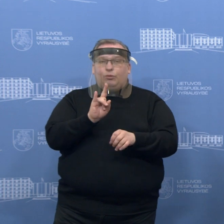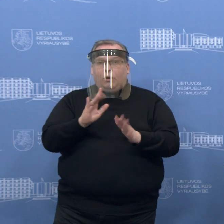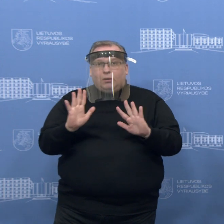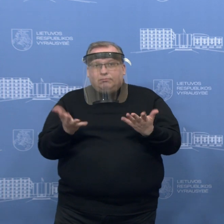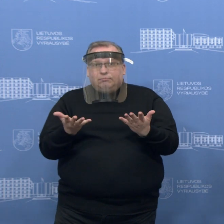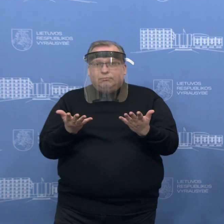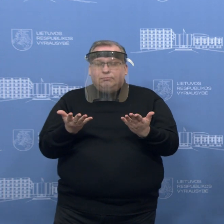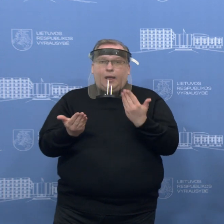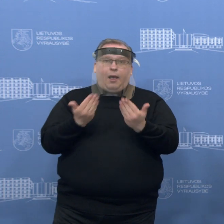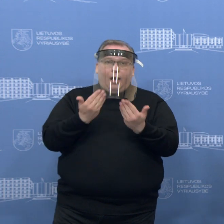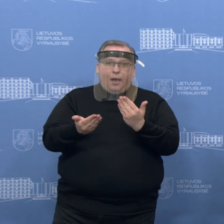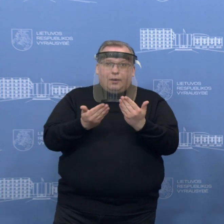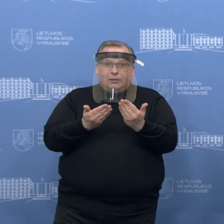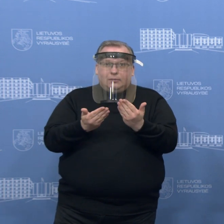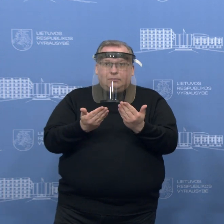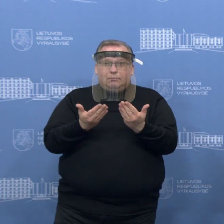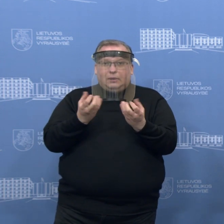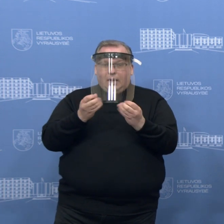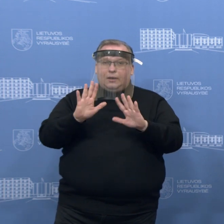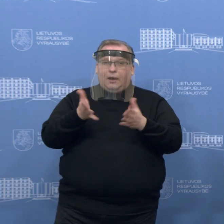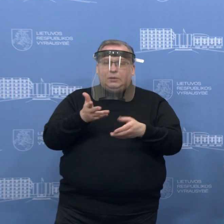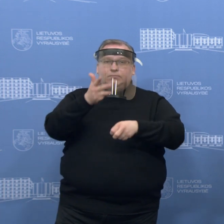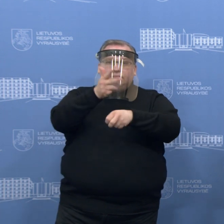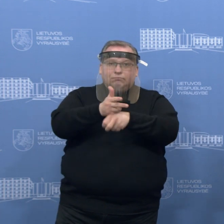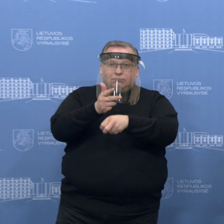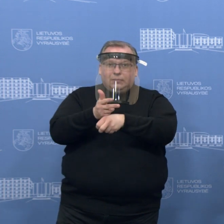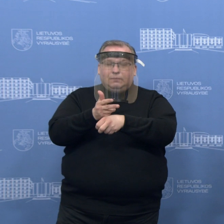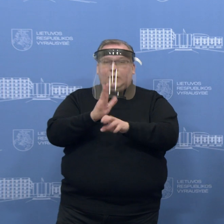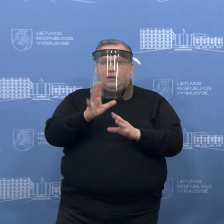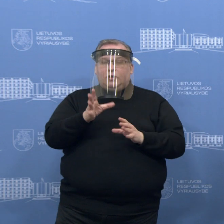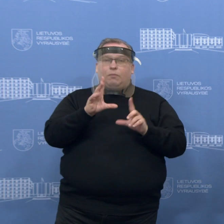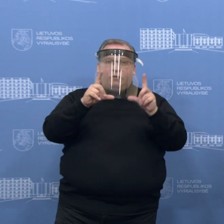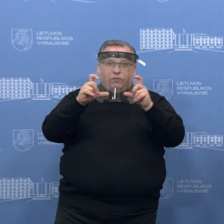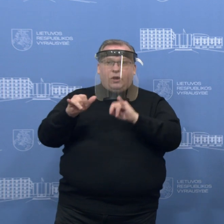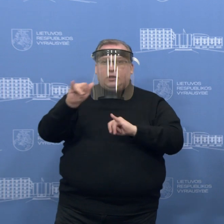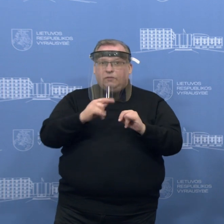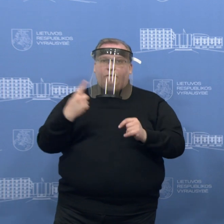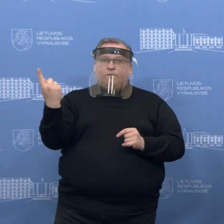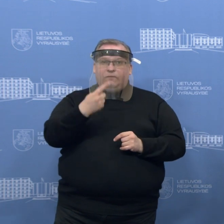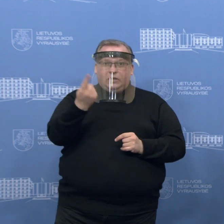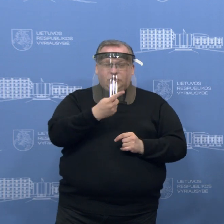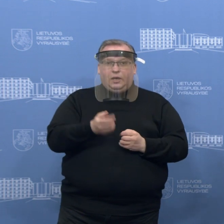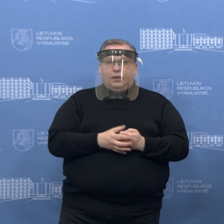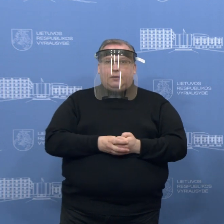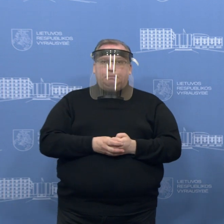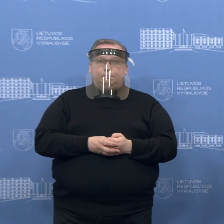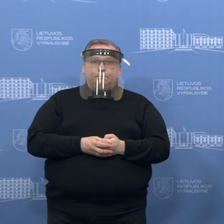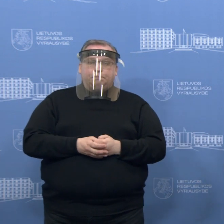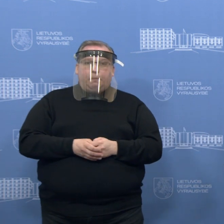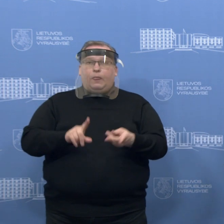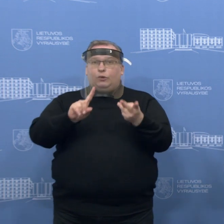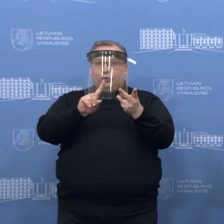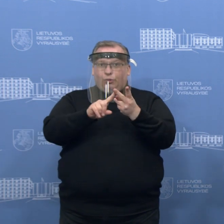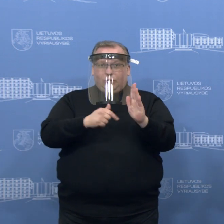nežinau, galiausiai užtiksuoti radarai, jos vaizdo stebėjimo kameros, kad viena kažkur tai negruoja. Tai galbūt nuo antro